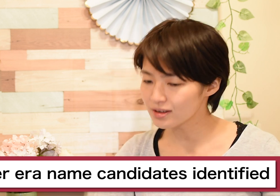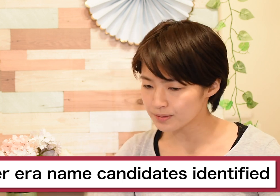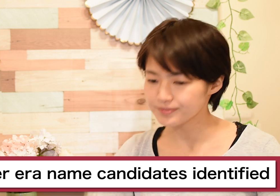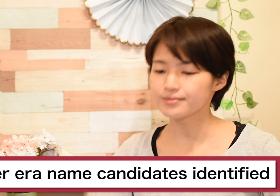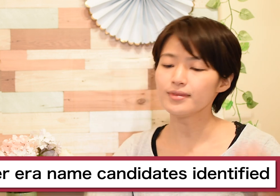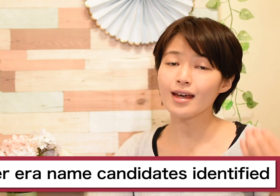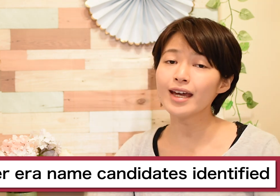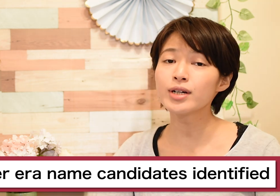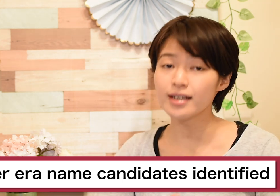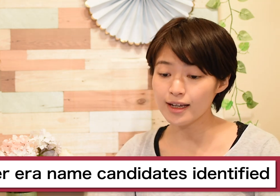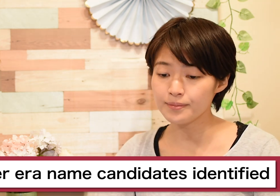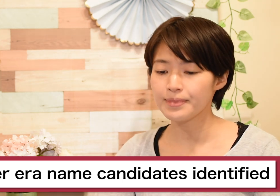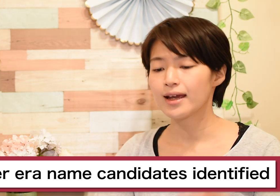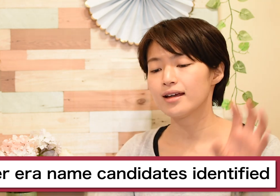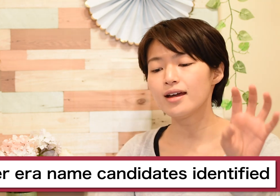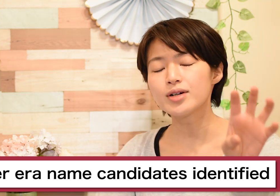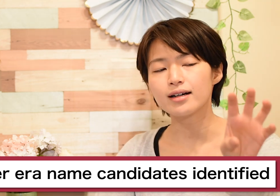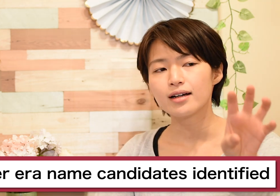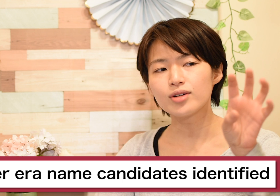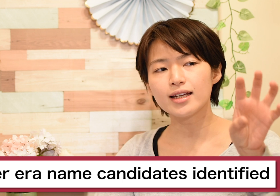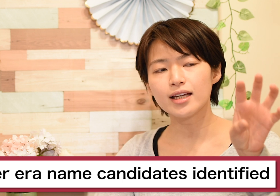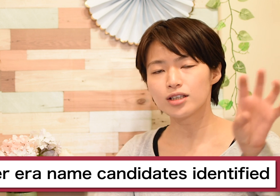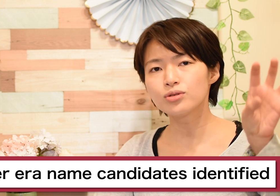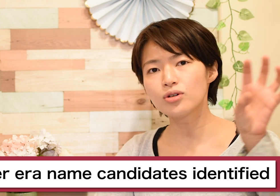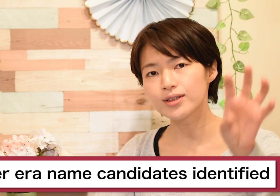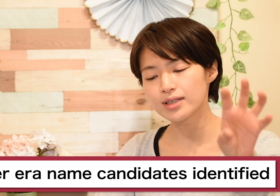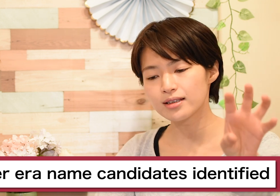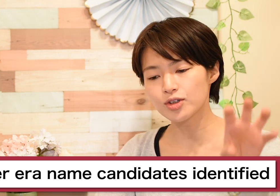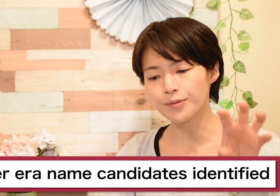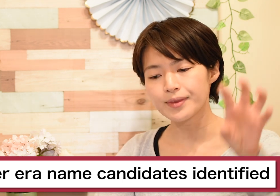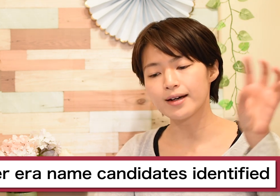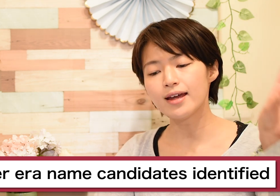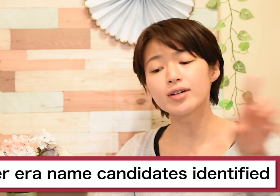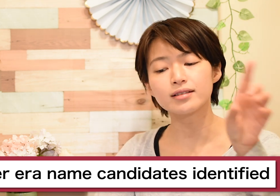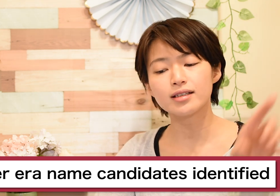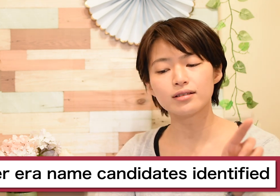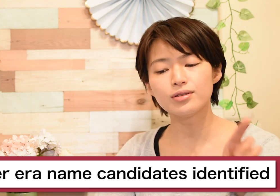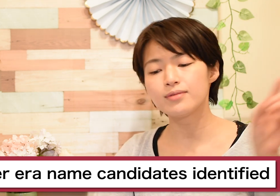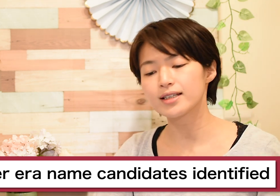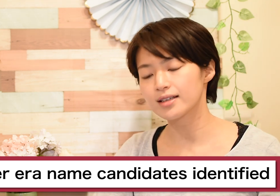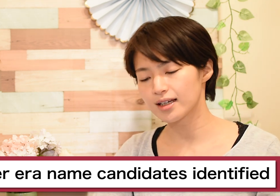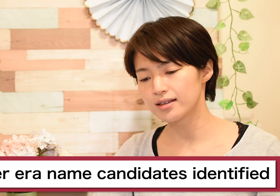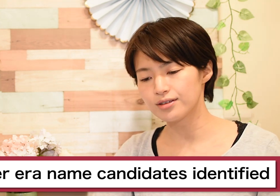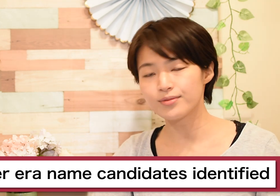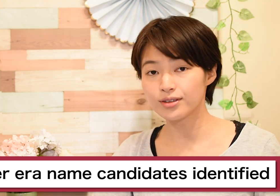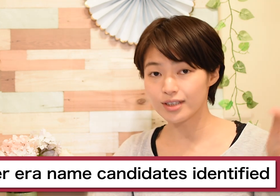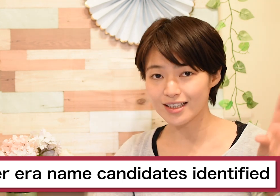のera nameeraこれ昨日のコメント欄でもあ、eraってどういう意味だったっけっていうコメントいただ